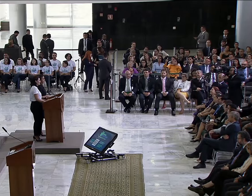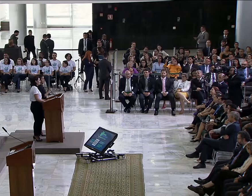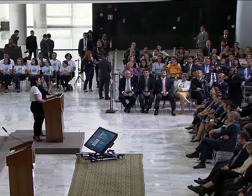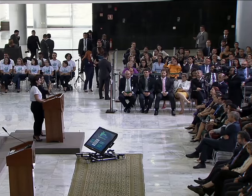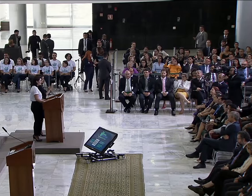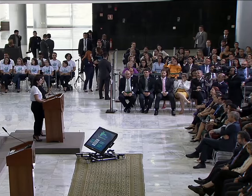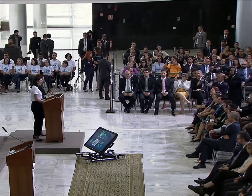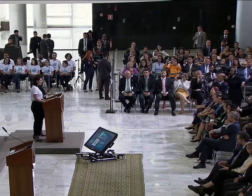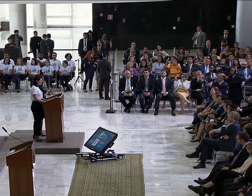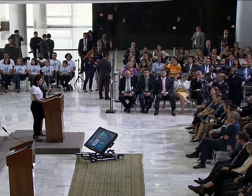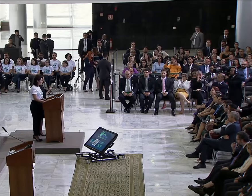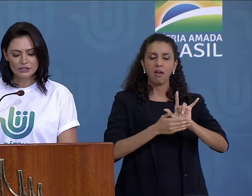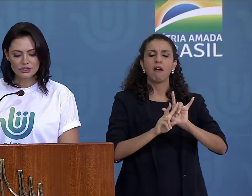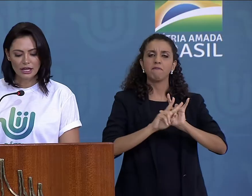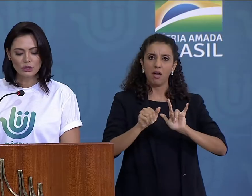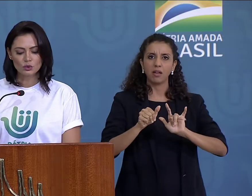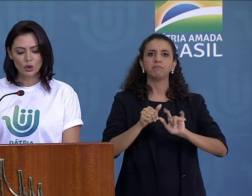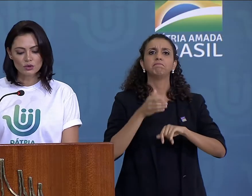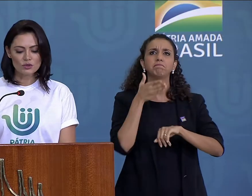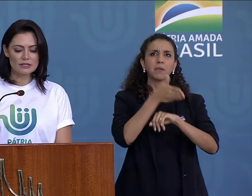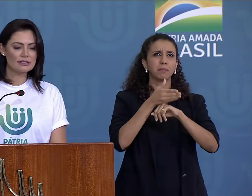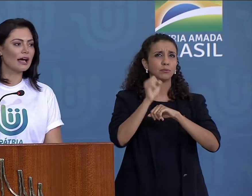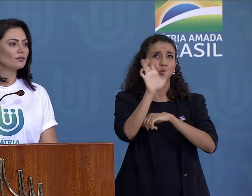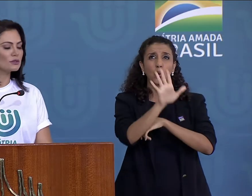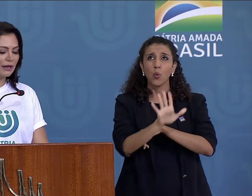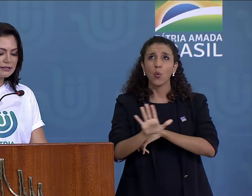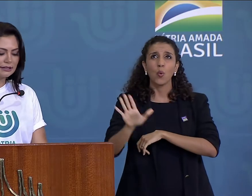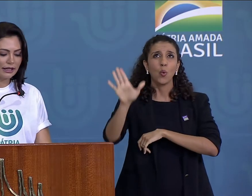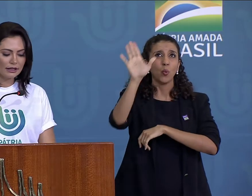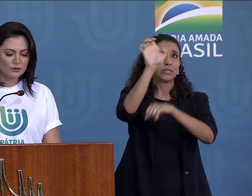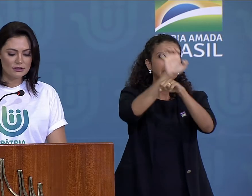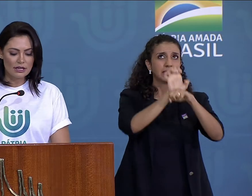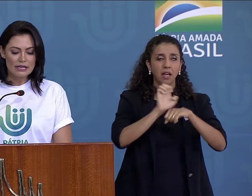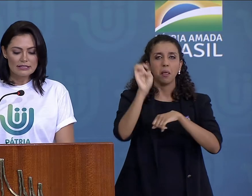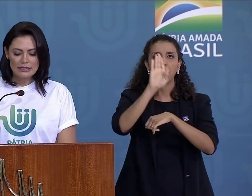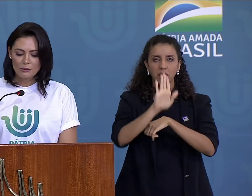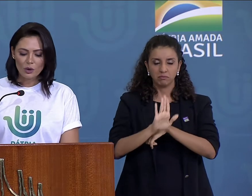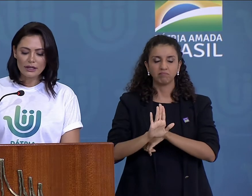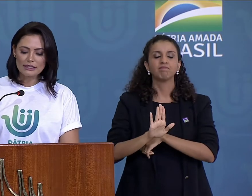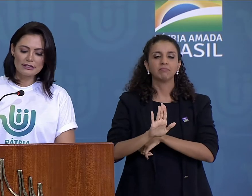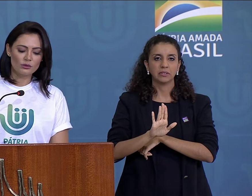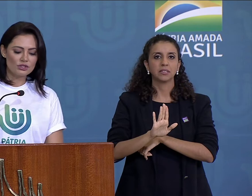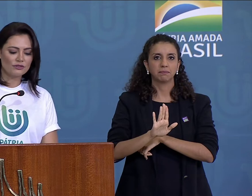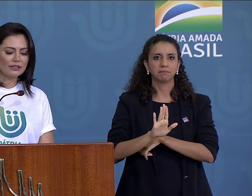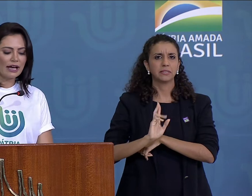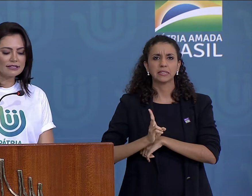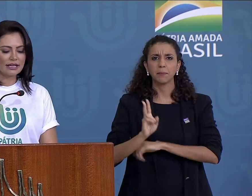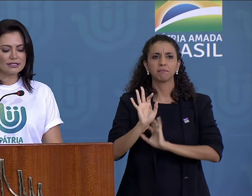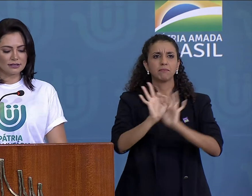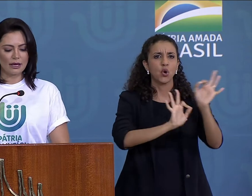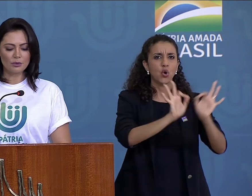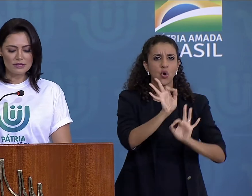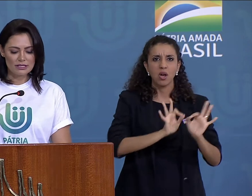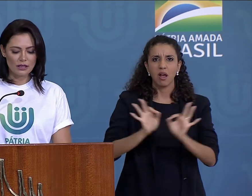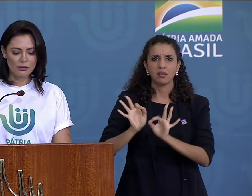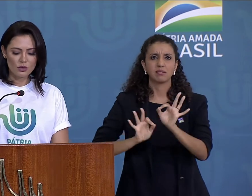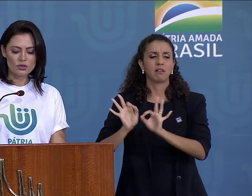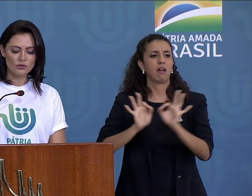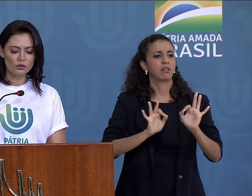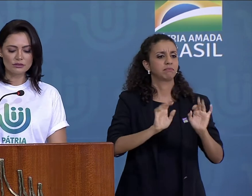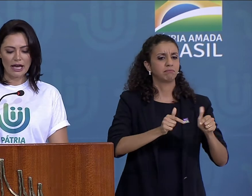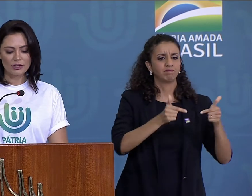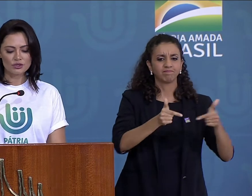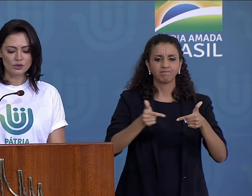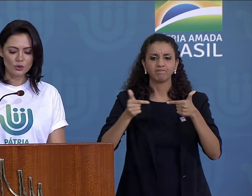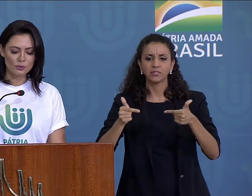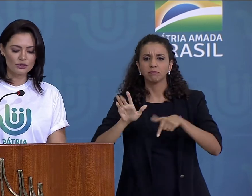Voluntária vai estar presente em todos os estados brasileiros, sempre organizando atividades que aproximem